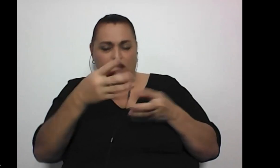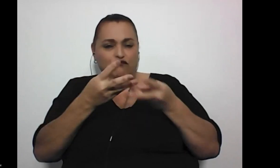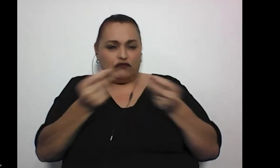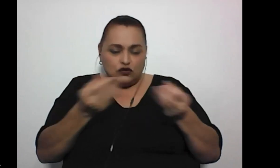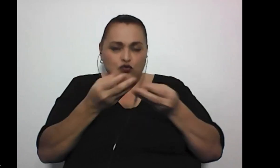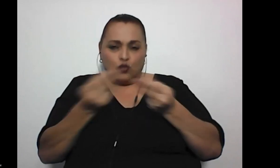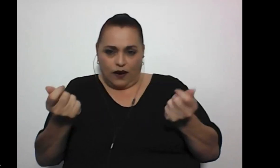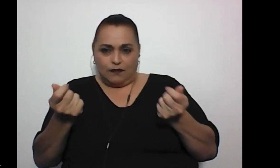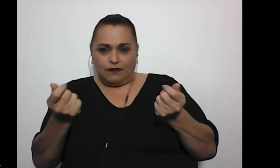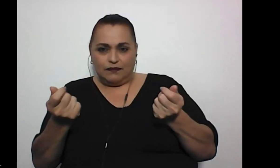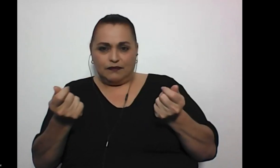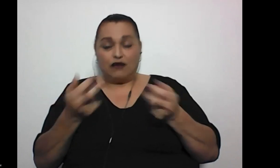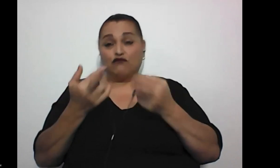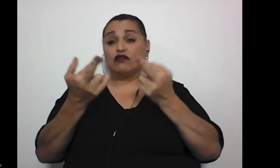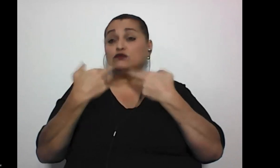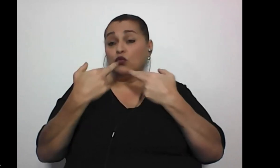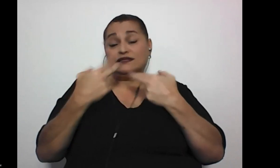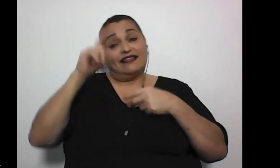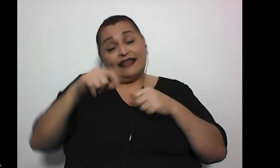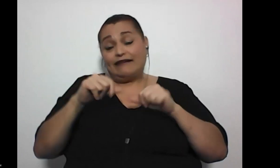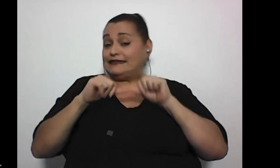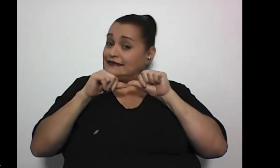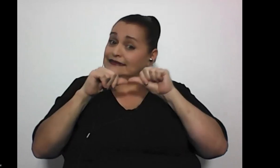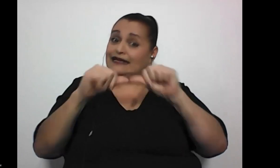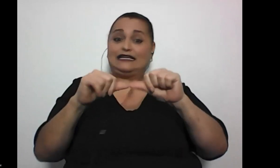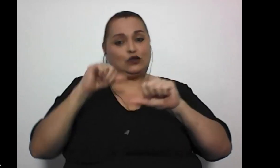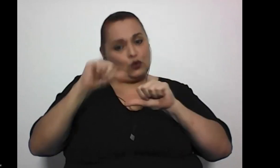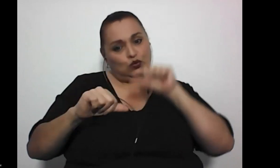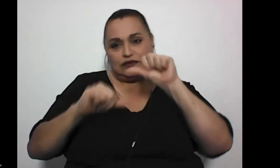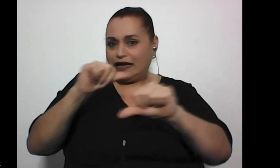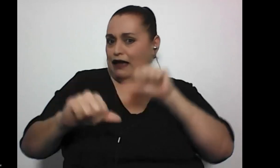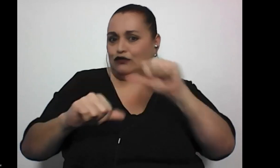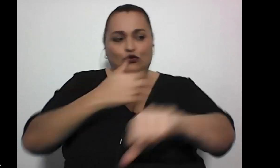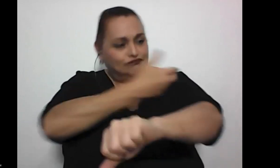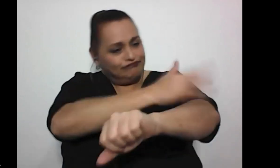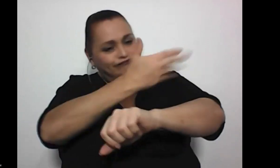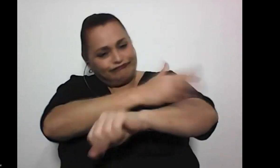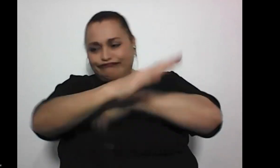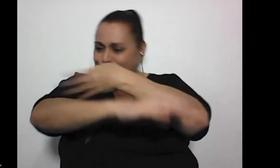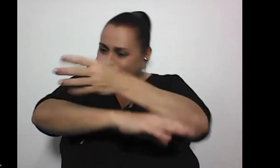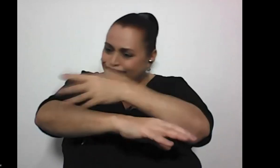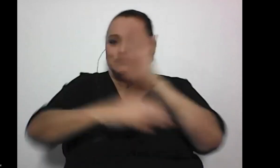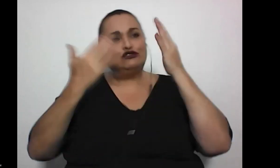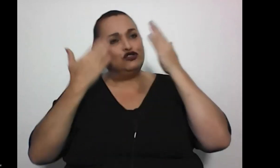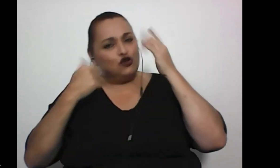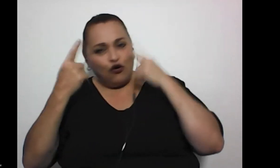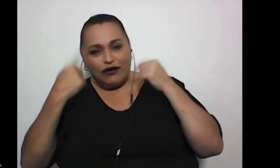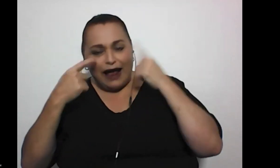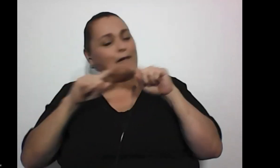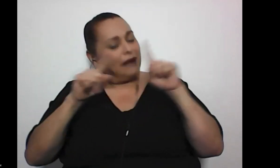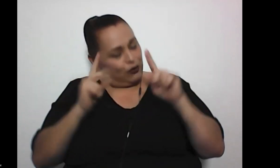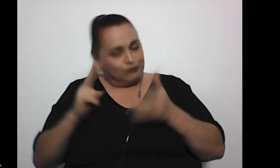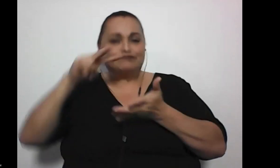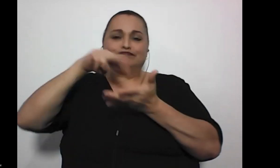Cómo, la respuesta es seguir, seguir luchando, sacudirnos del polvo, llorar un ratito, sentir lástima, pero echar para adelante,